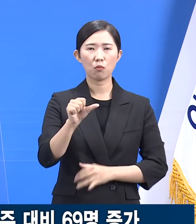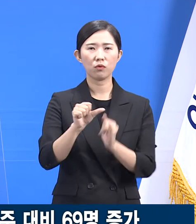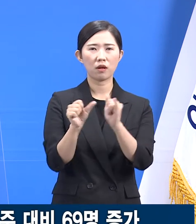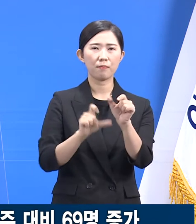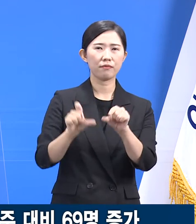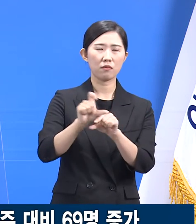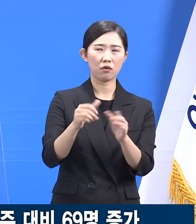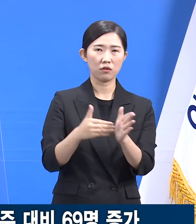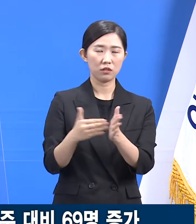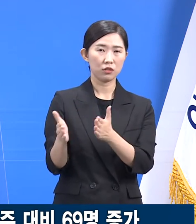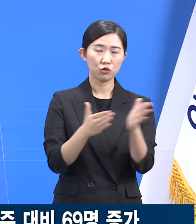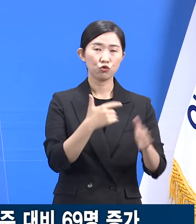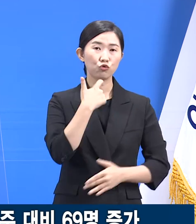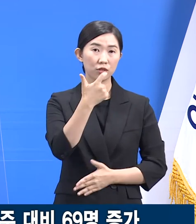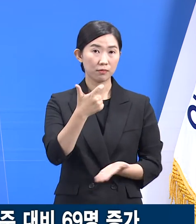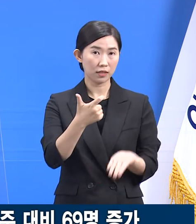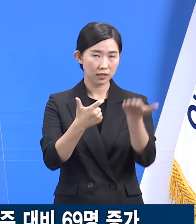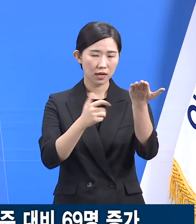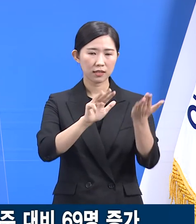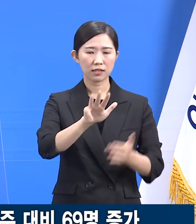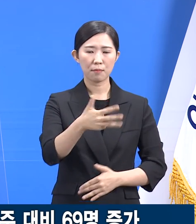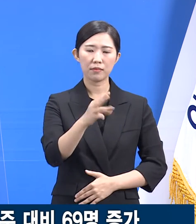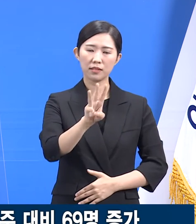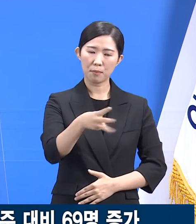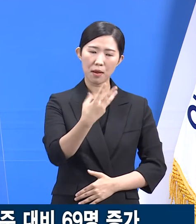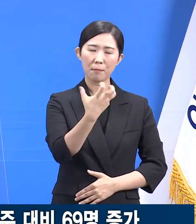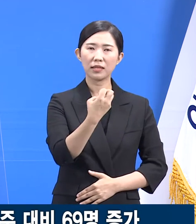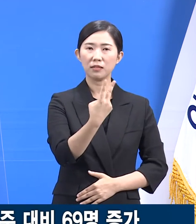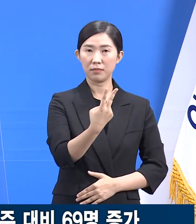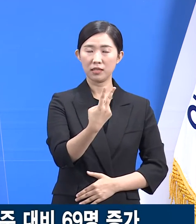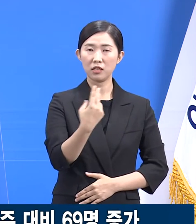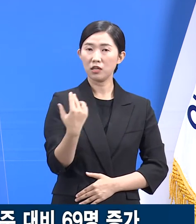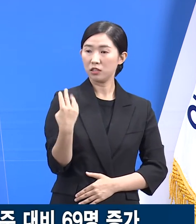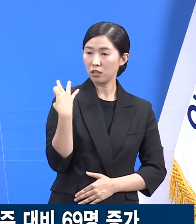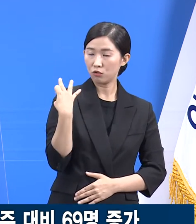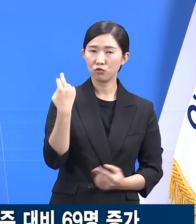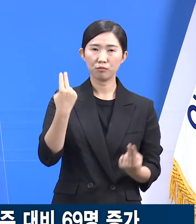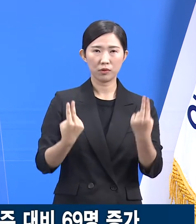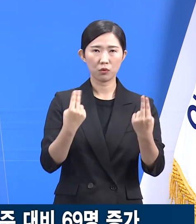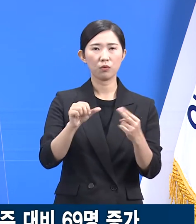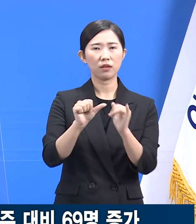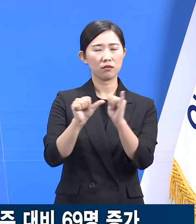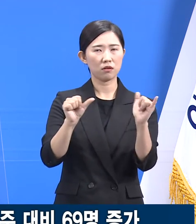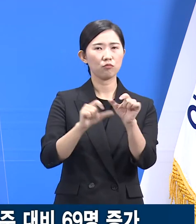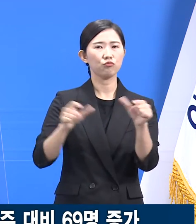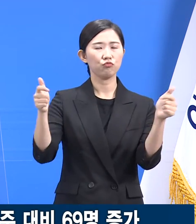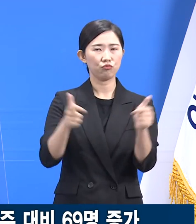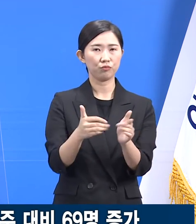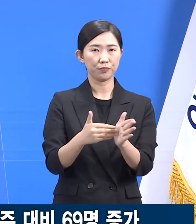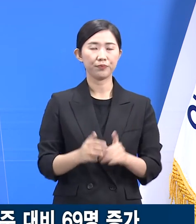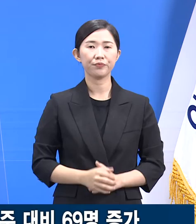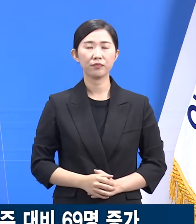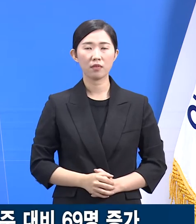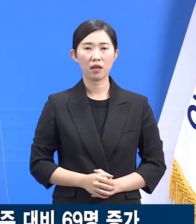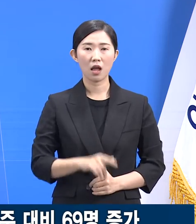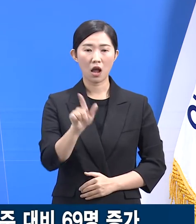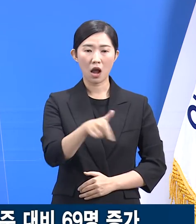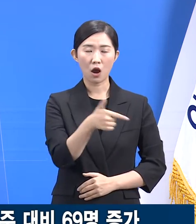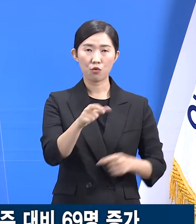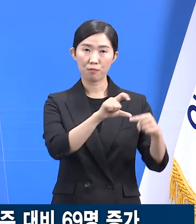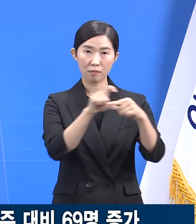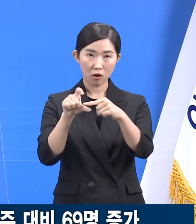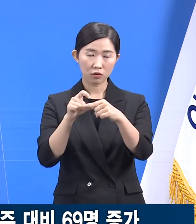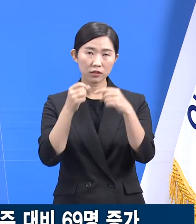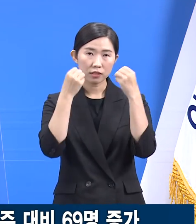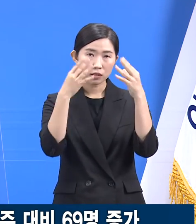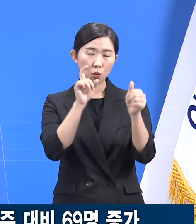이상은 382명으로 전주 대비 5명 감소했습니다. 도내 1평균 신규 확진자는 약 530명